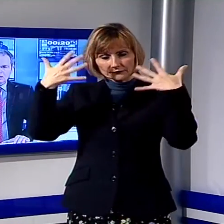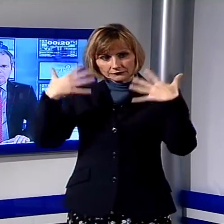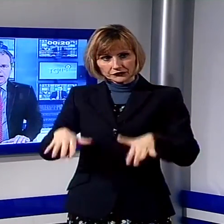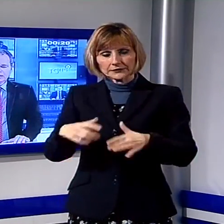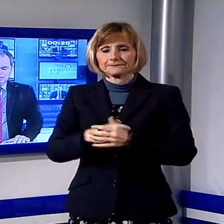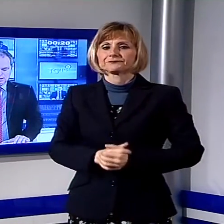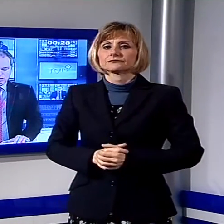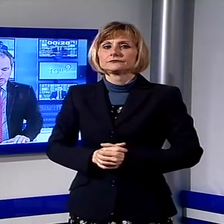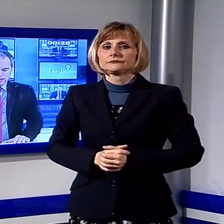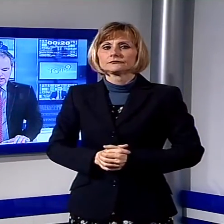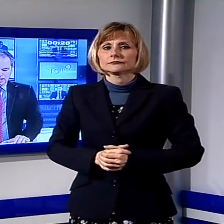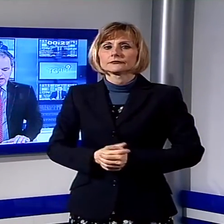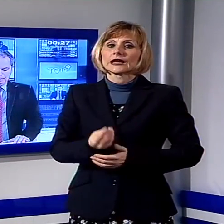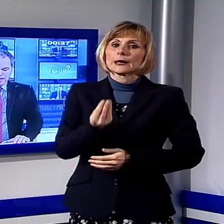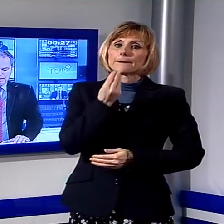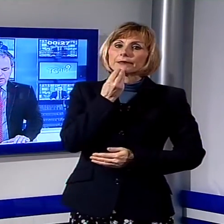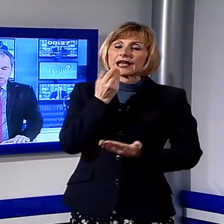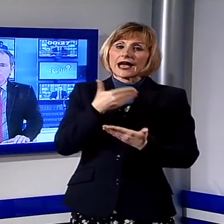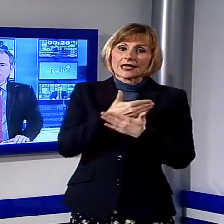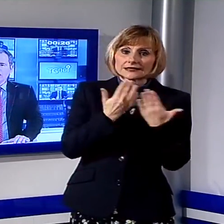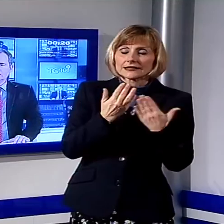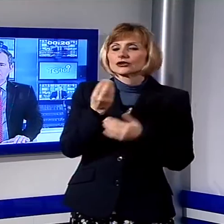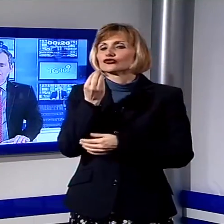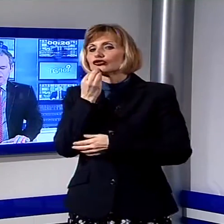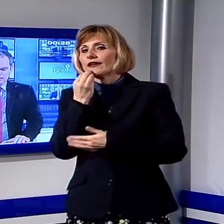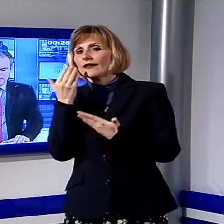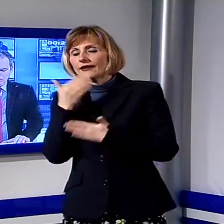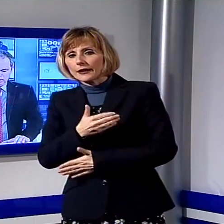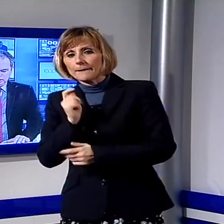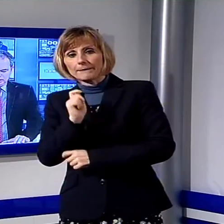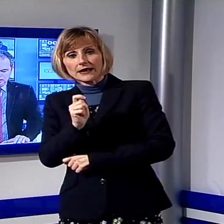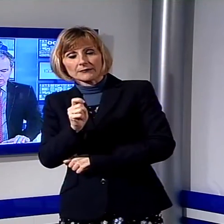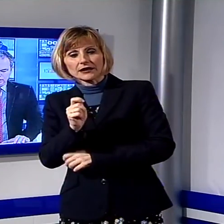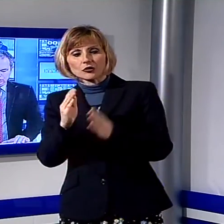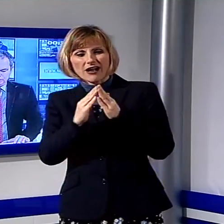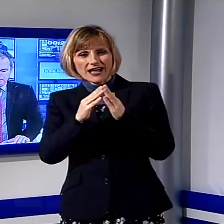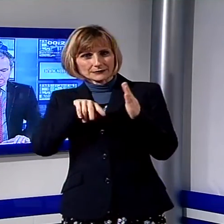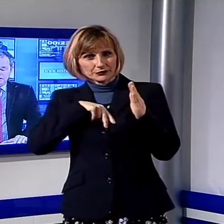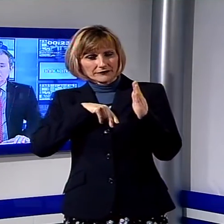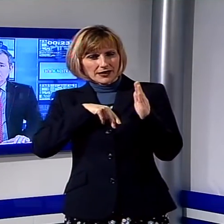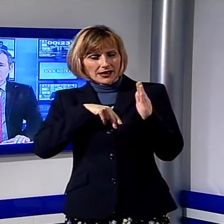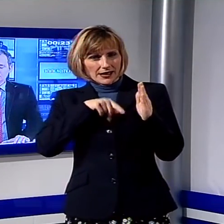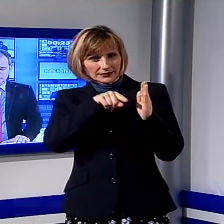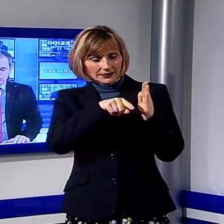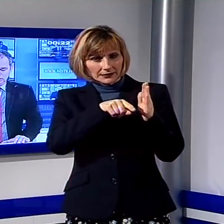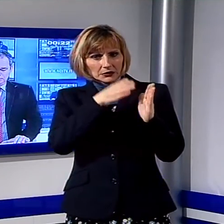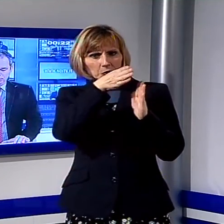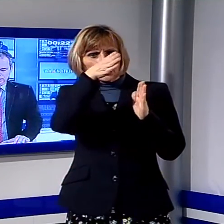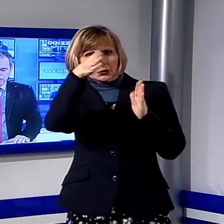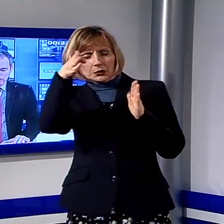Pranzi o cene a pagamento in case private, la moda si sta diffondendo rapidamente anche nella nostra provincia. Lo